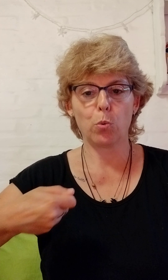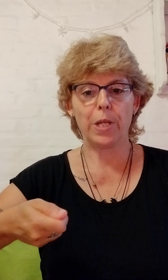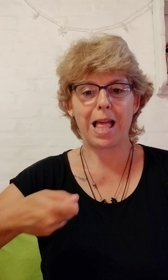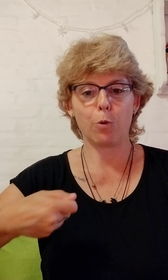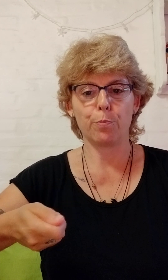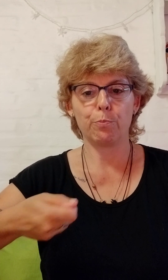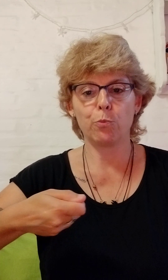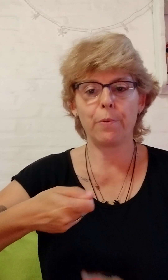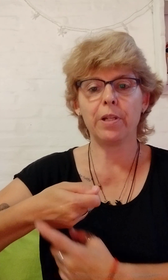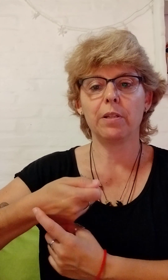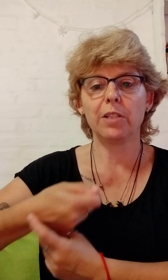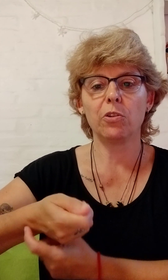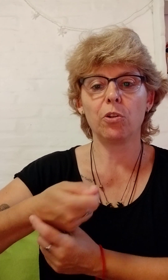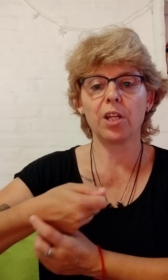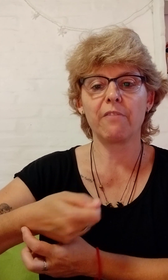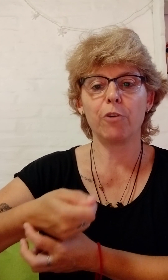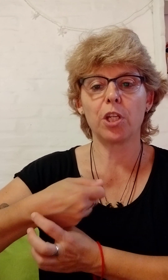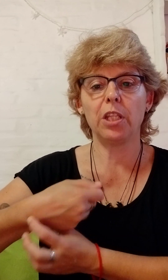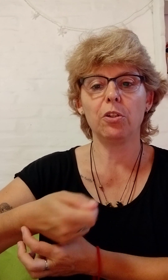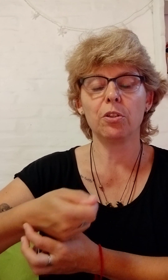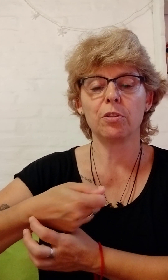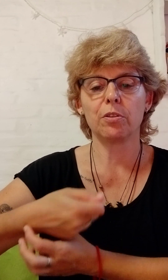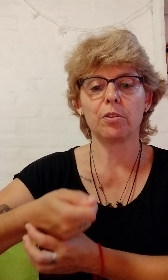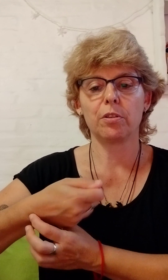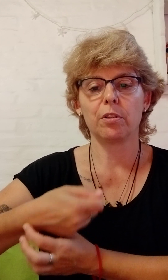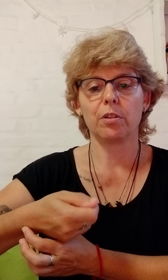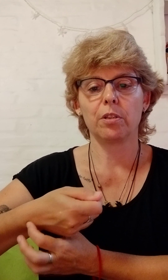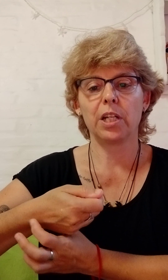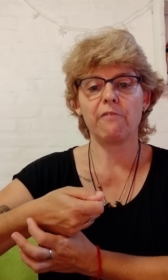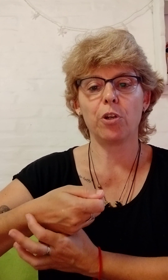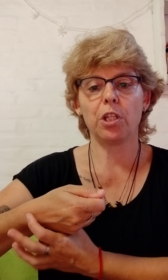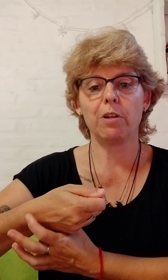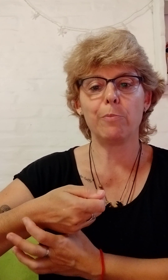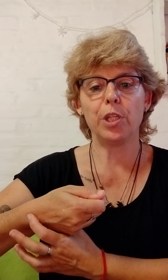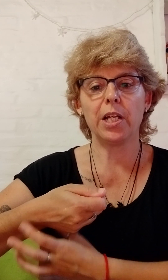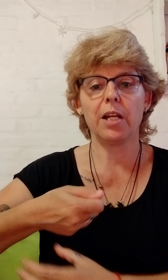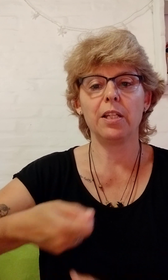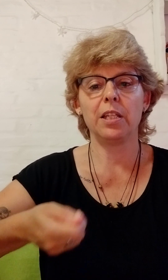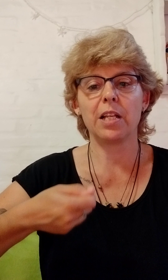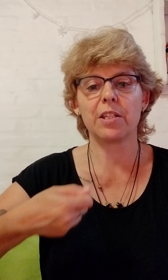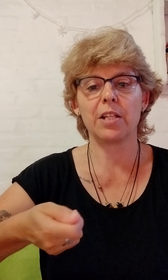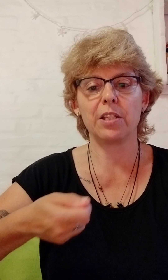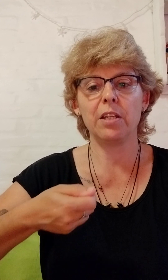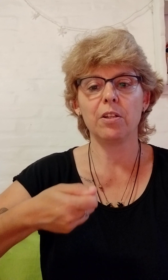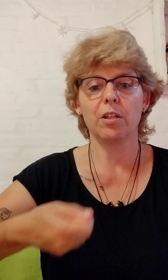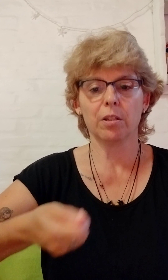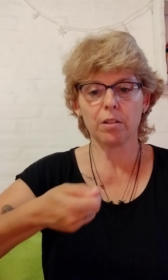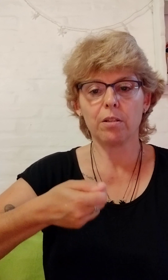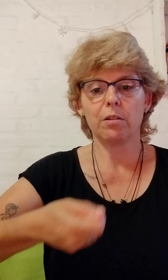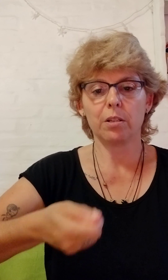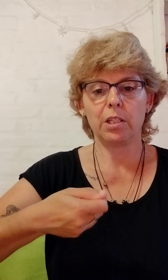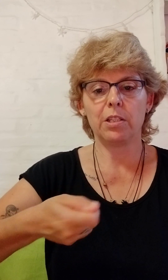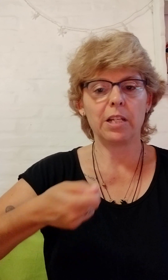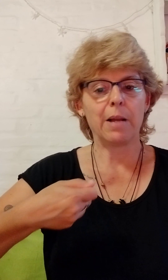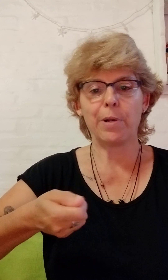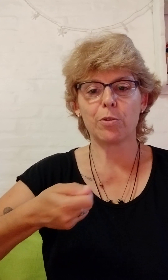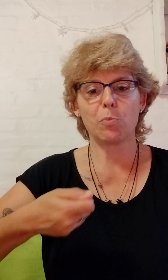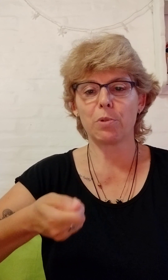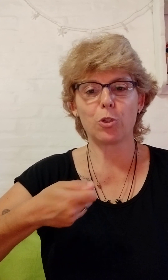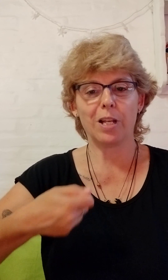Jubilado. Mueven. Esto lo dejan flojito. Dejan flojito la muñeca y hacen así. Y la mano se mueve sola.